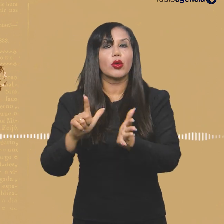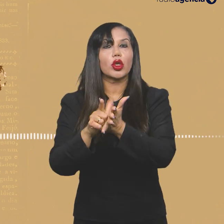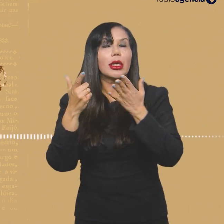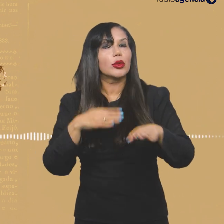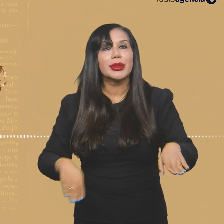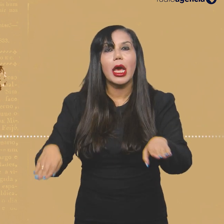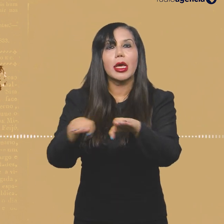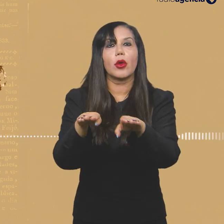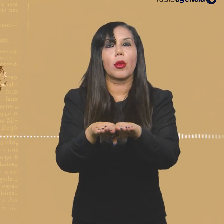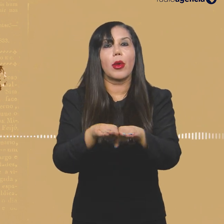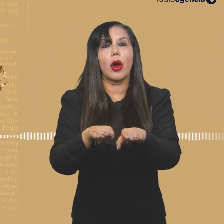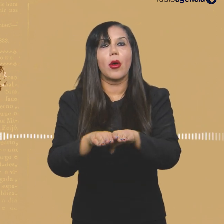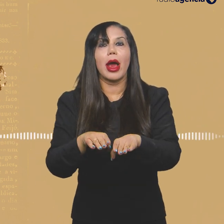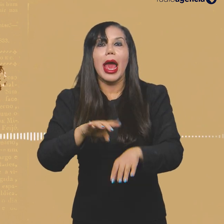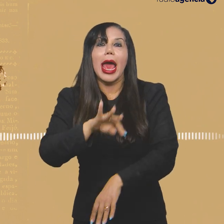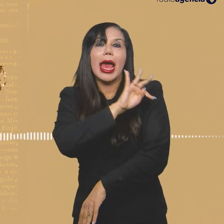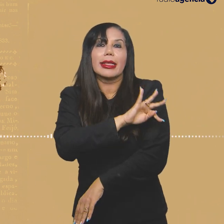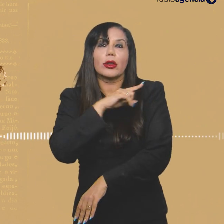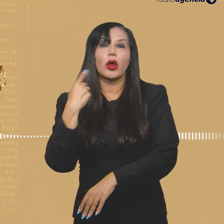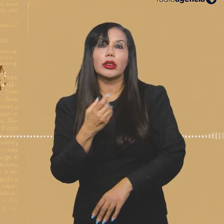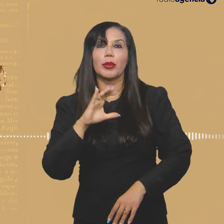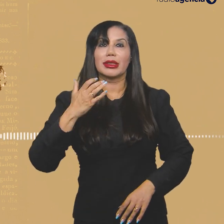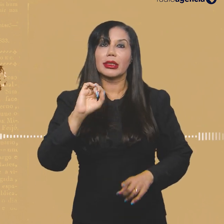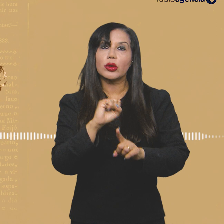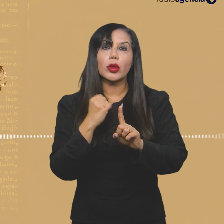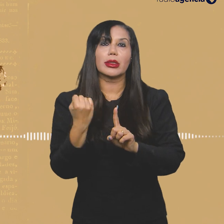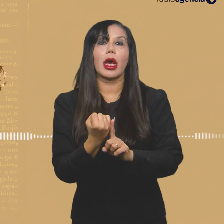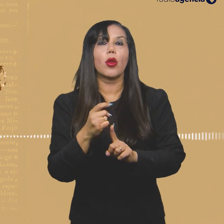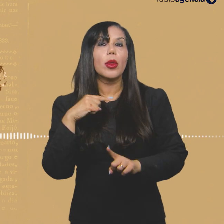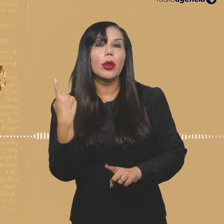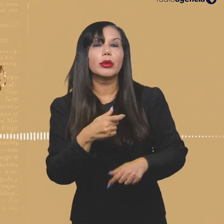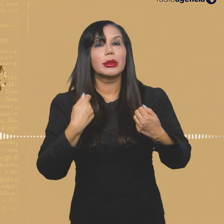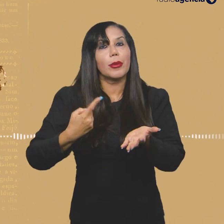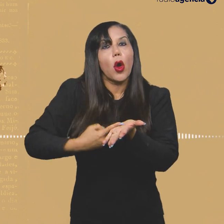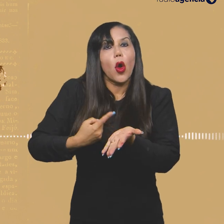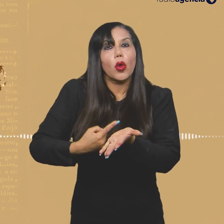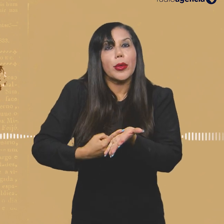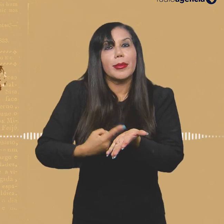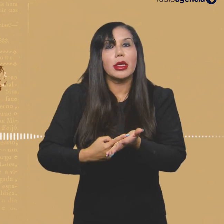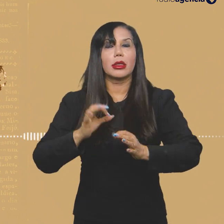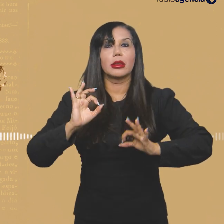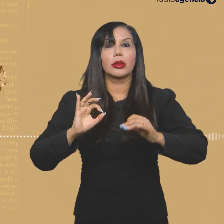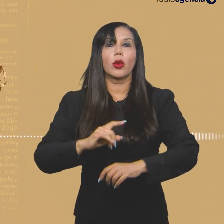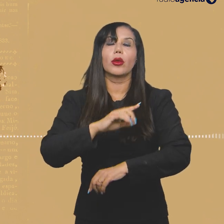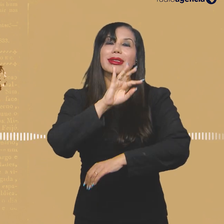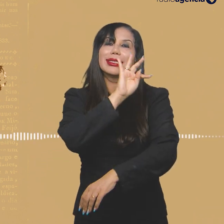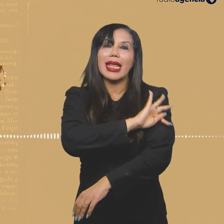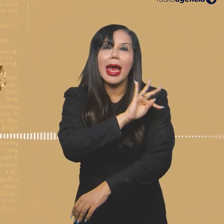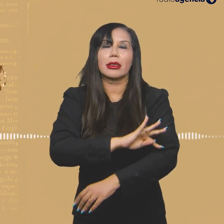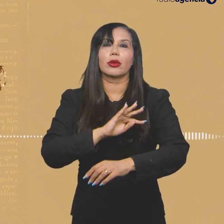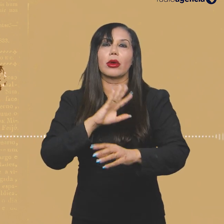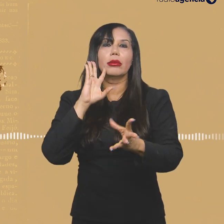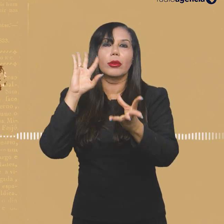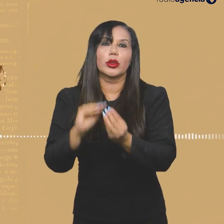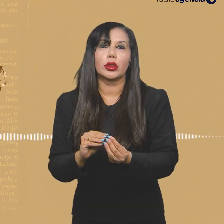objetividade. O jornalismo é uma técnica. A gente é uma ciência social aplicada. A gente tem que ter um compromisso técnico, objetivo